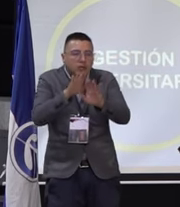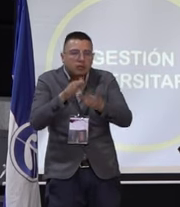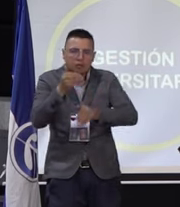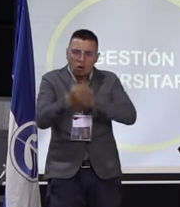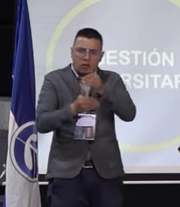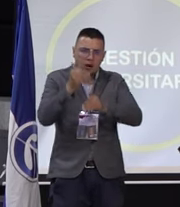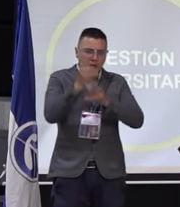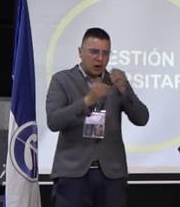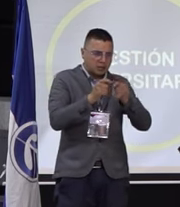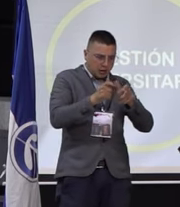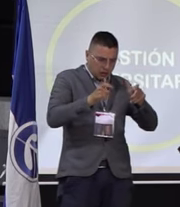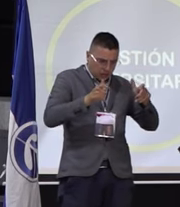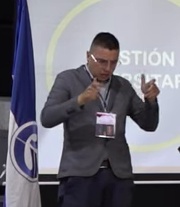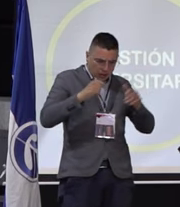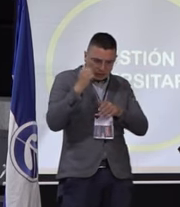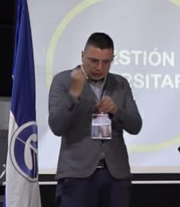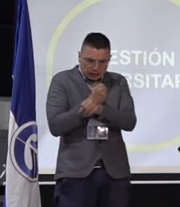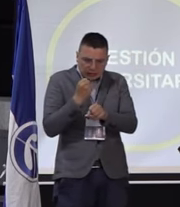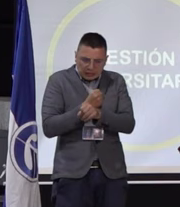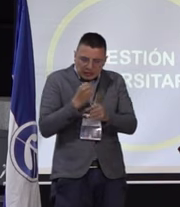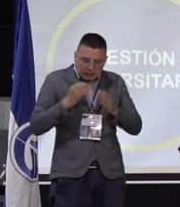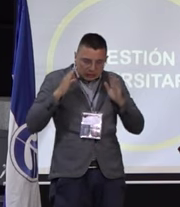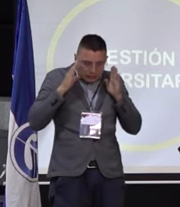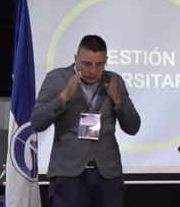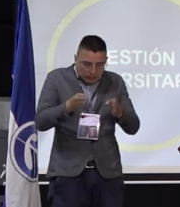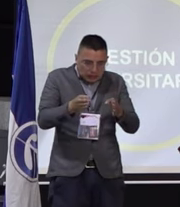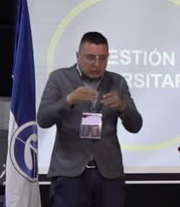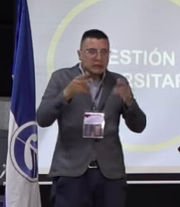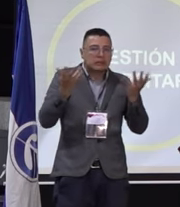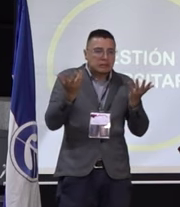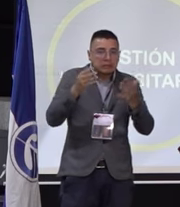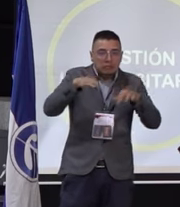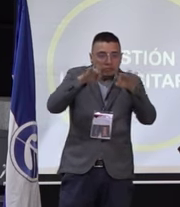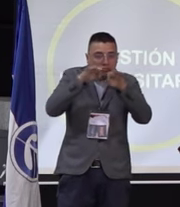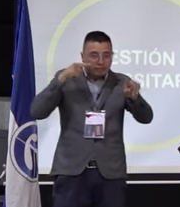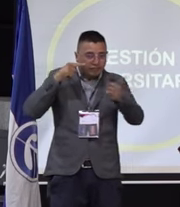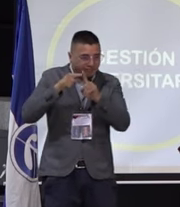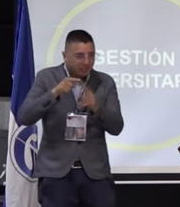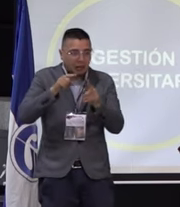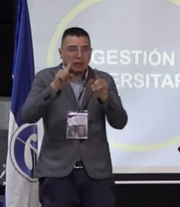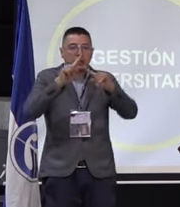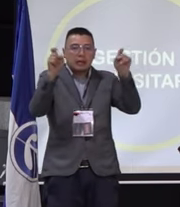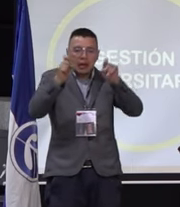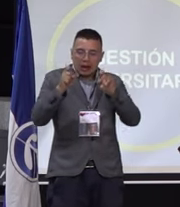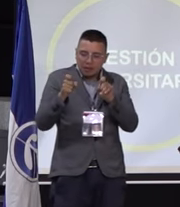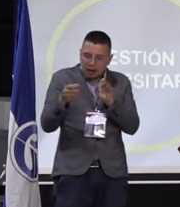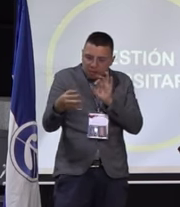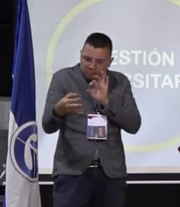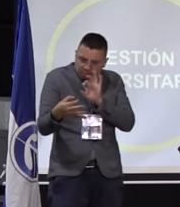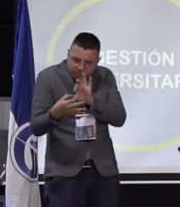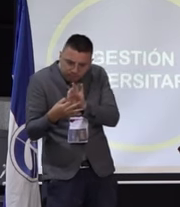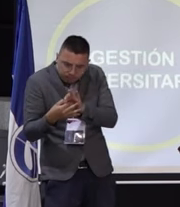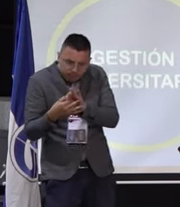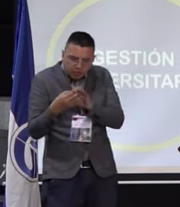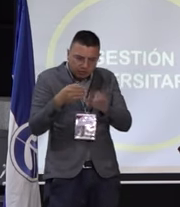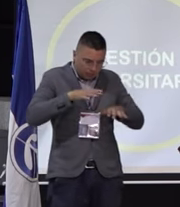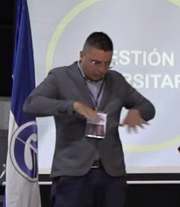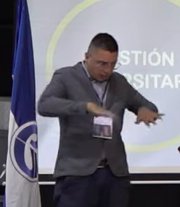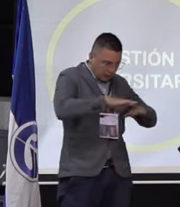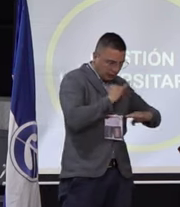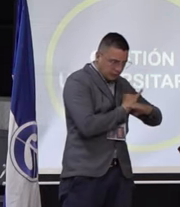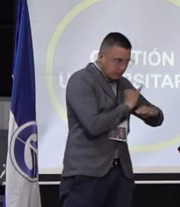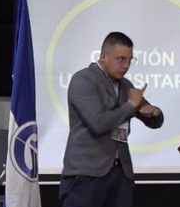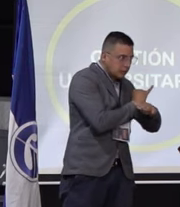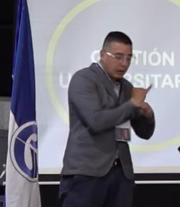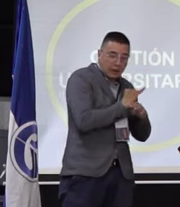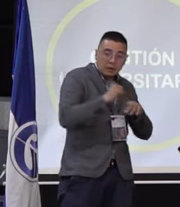vez más alto y lo que nosotros consideramos es que eso corresponde a que no se han establecido unos vínculos eficaces desde la institución que